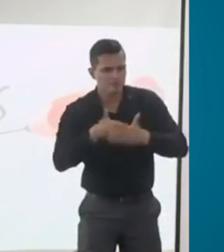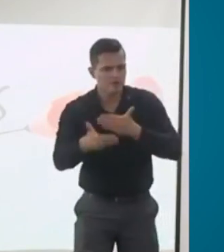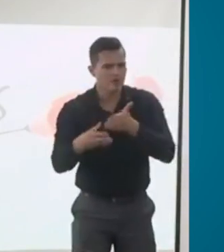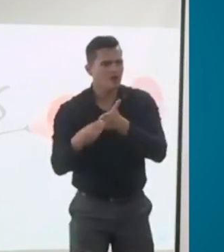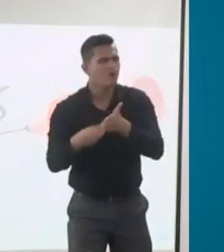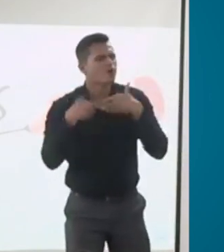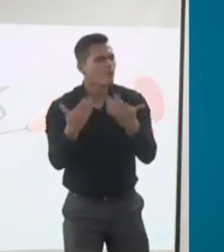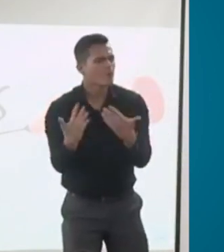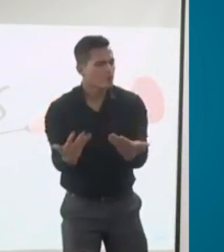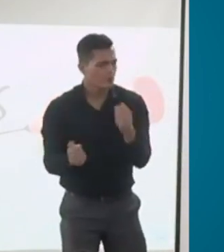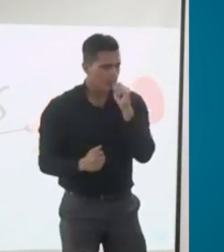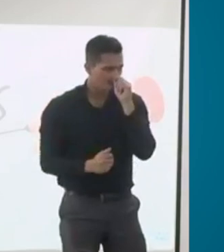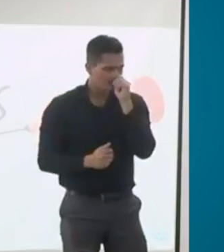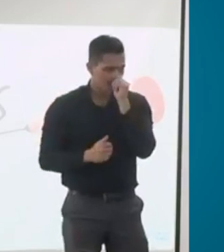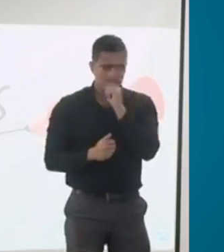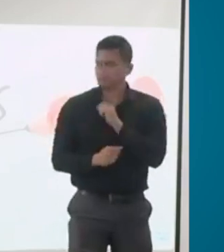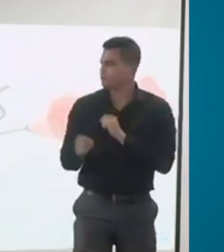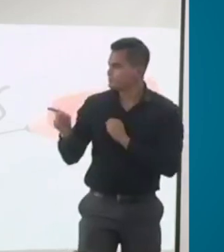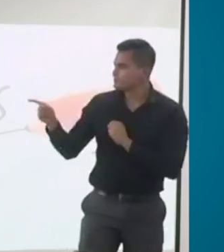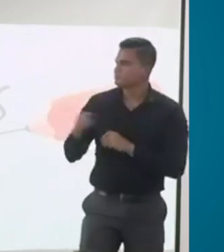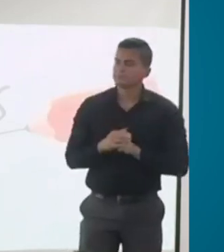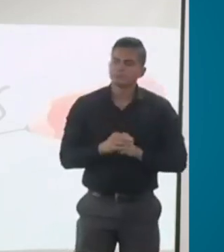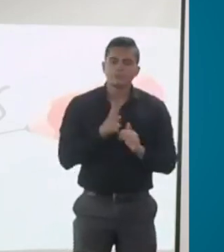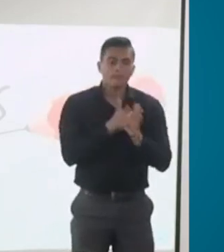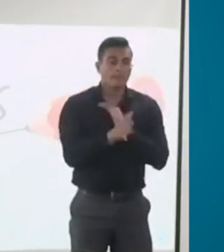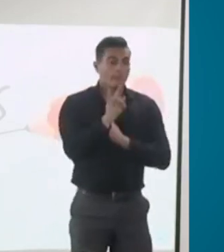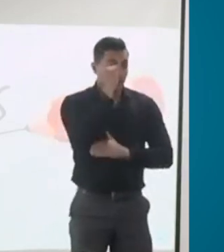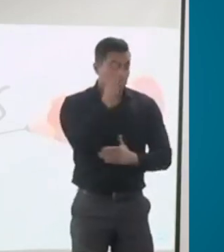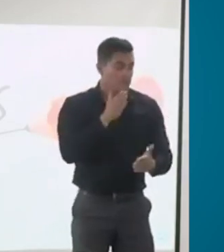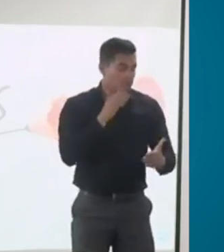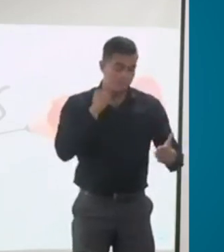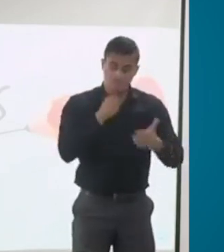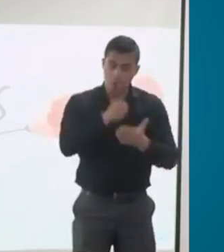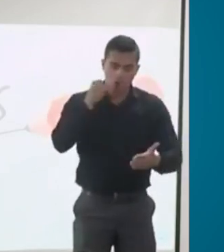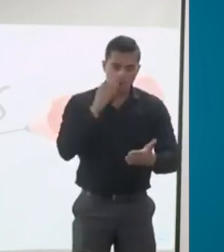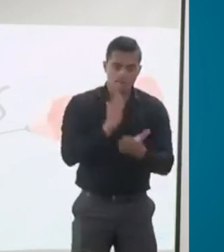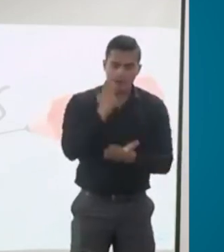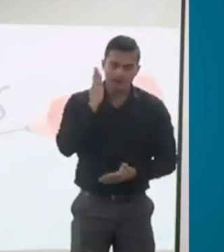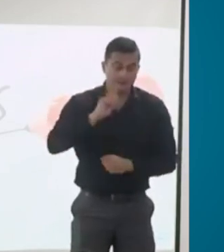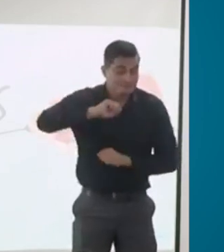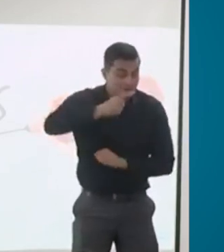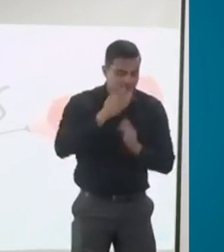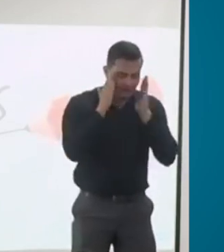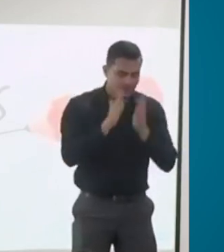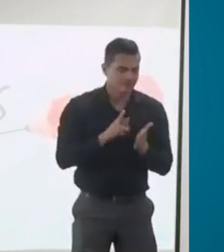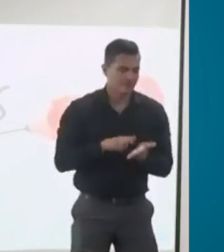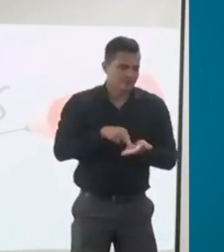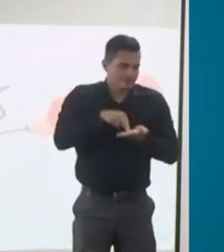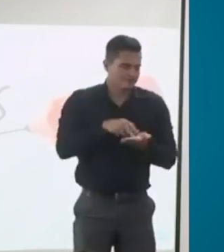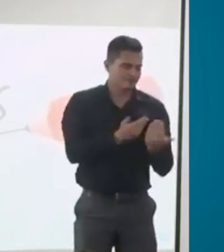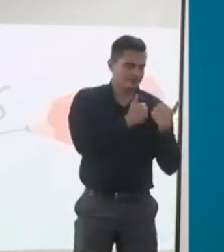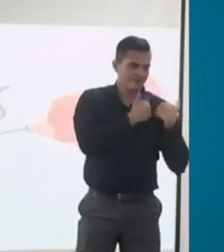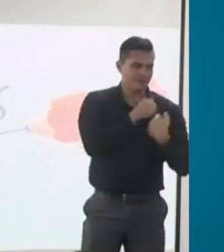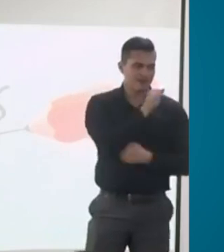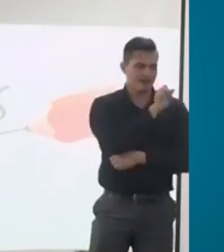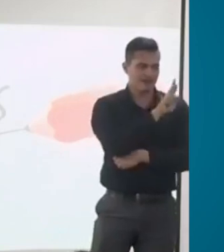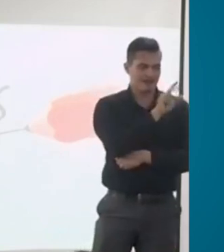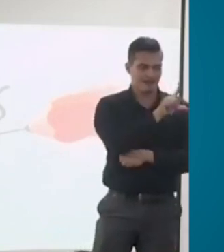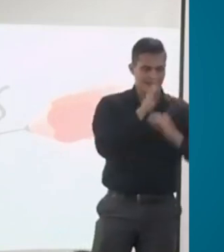Cuando las personas sufren un accidente, lo primero es que se debe rehabilitar y atender que lo hace la ARL. Solo cuando